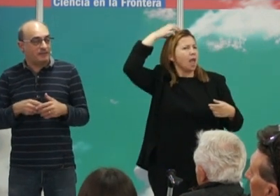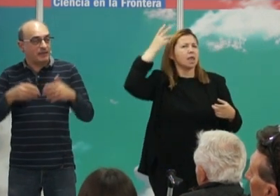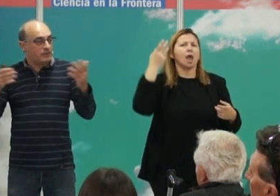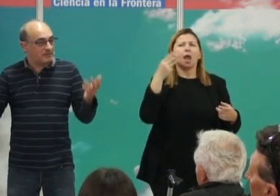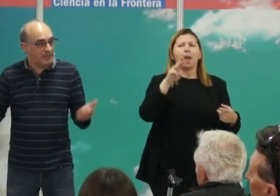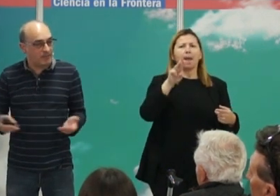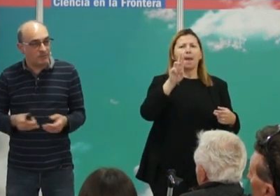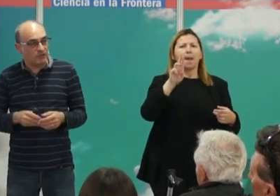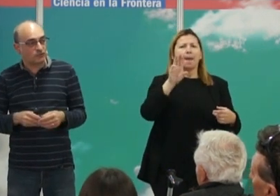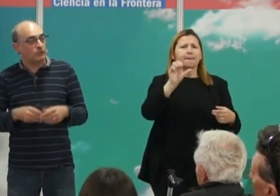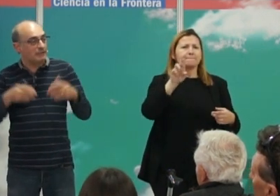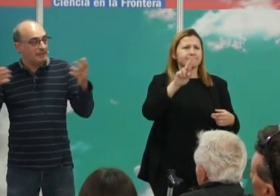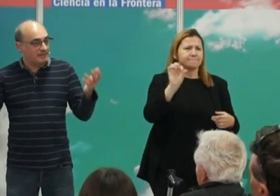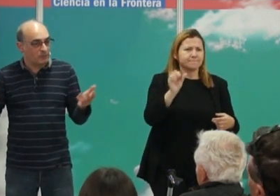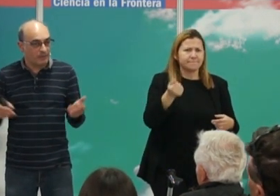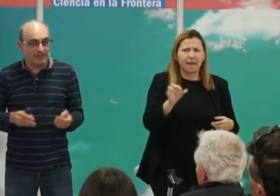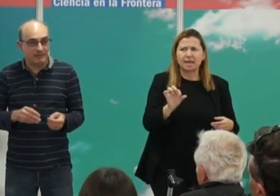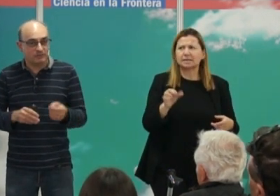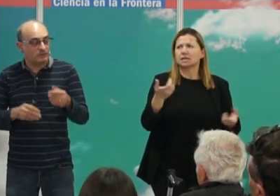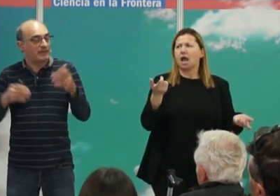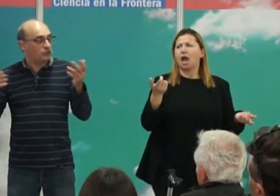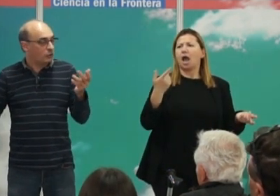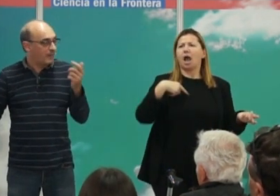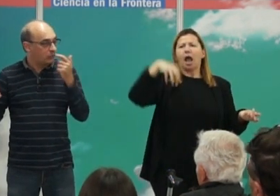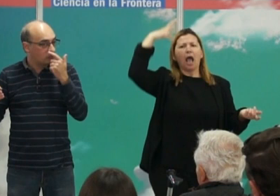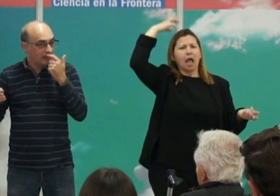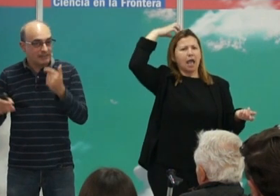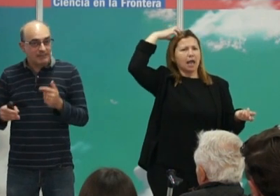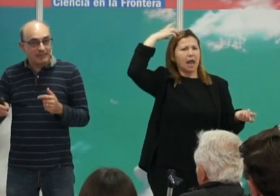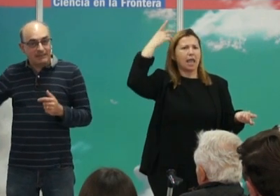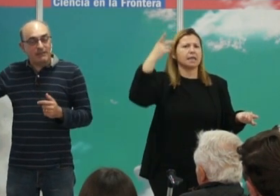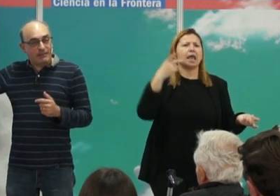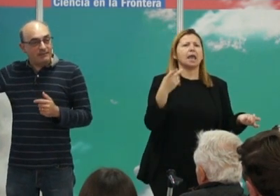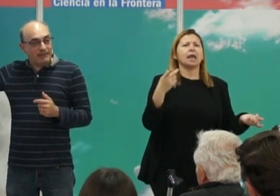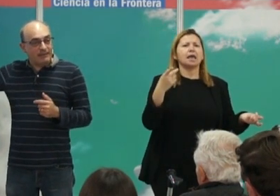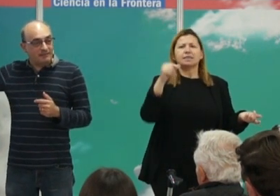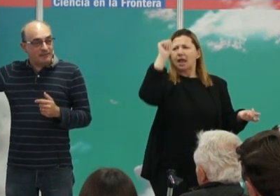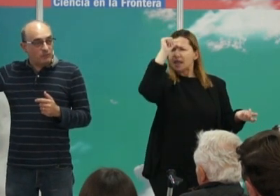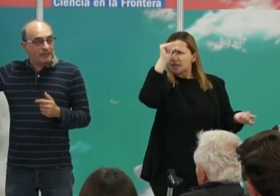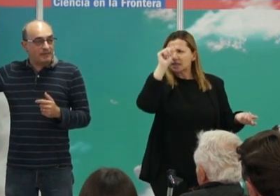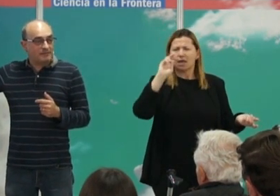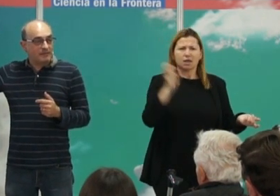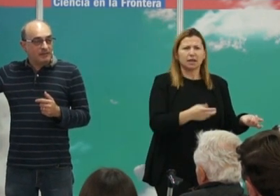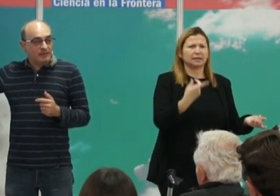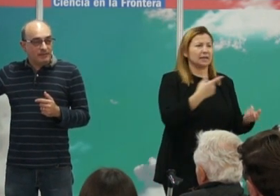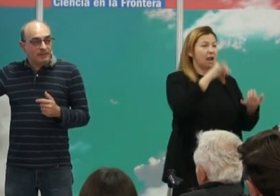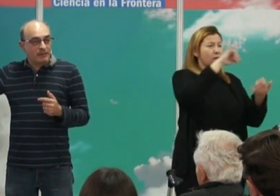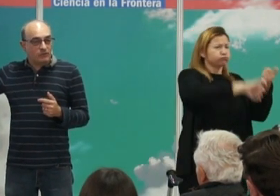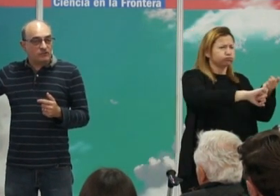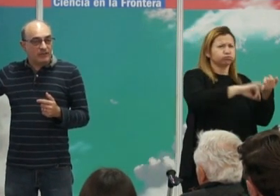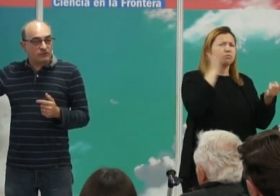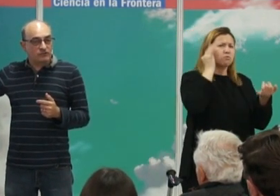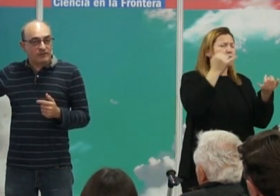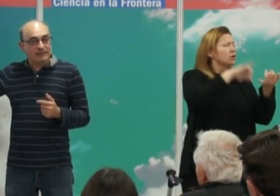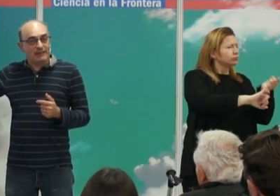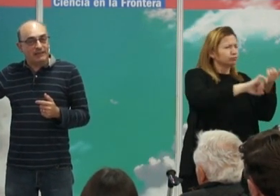faraones egipcios sultanes de Brunei sultanes otomanos que tenían centenares de mujeres y en